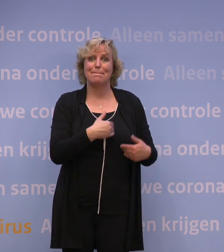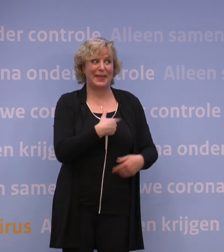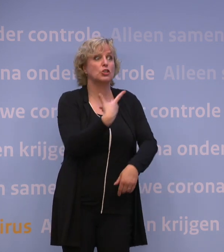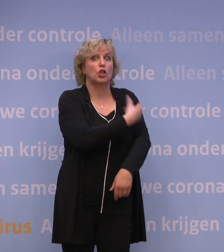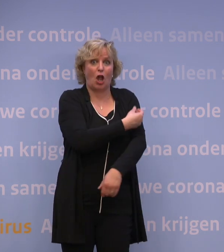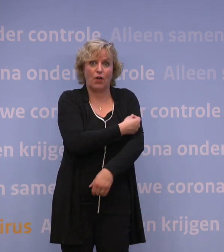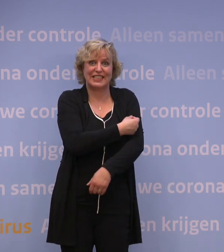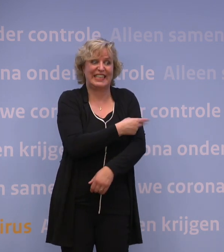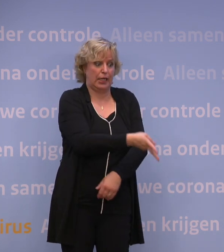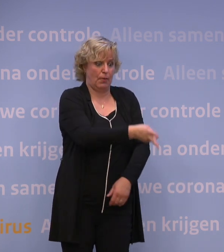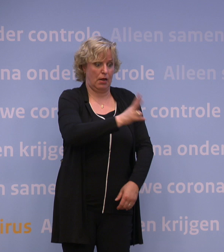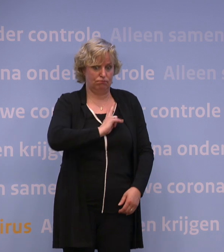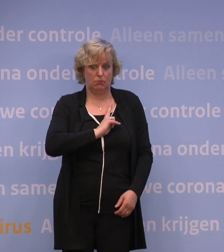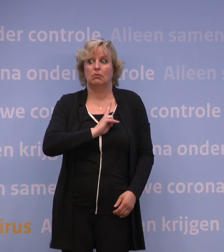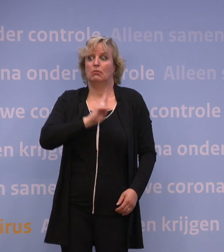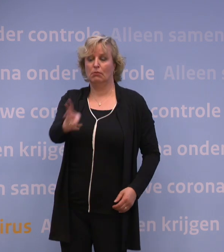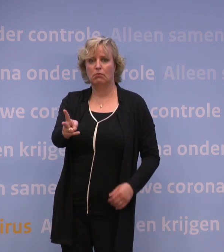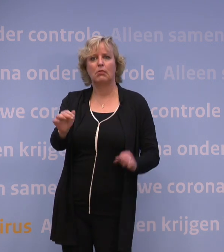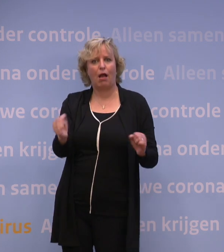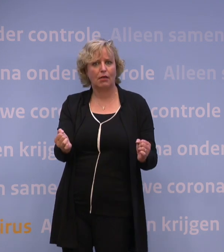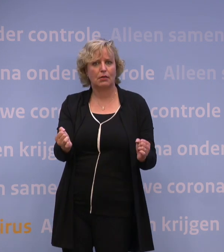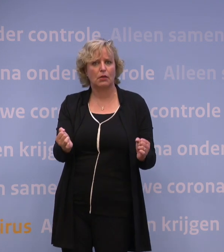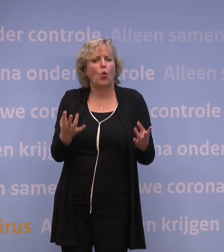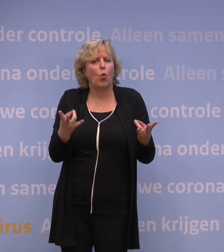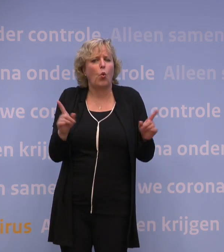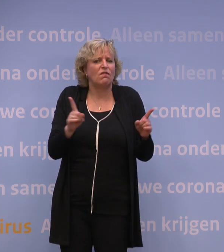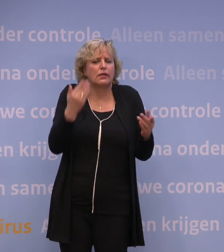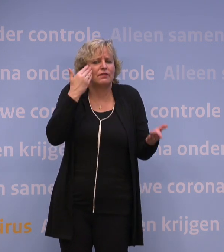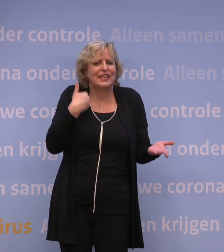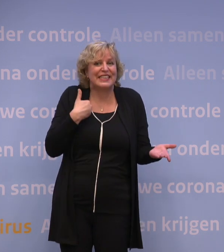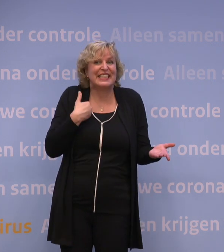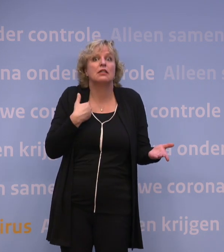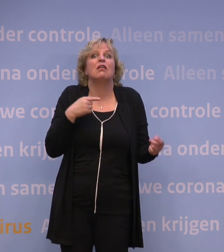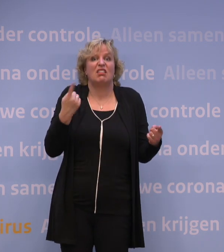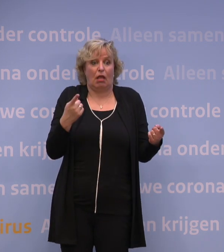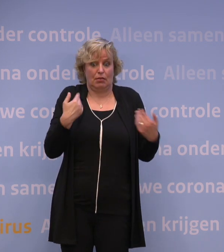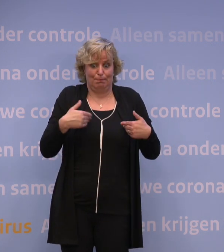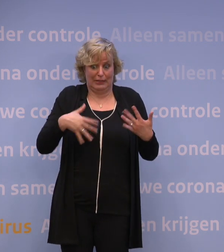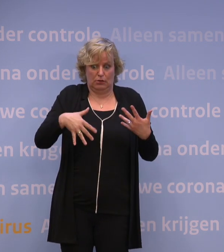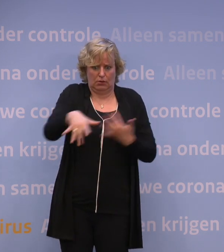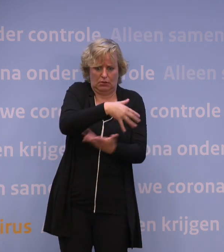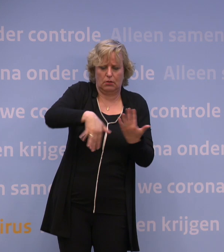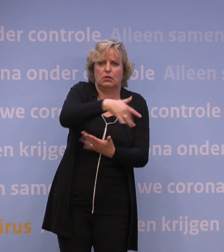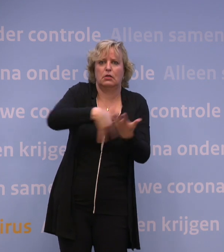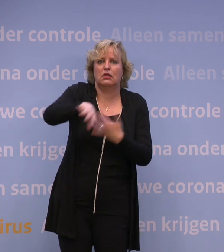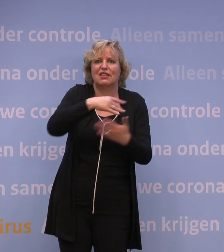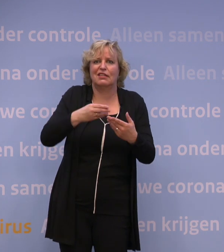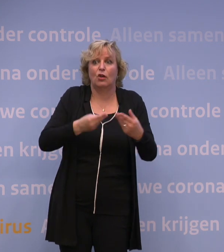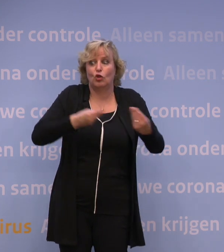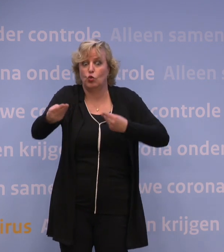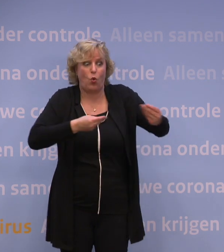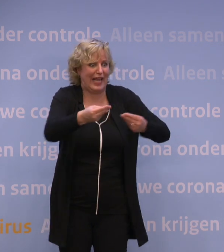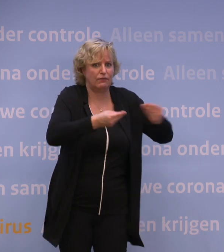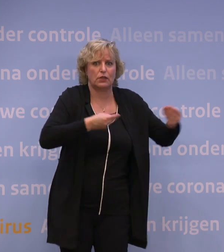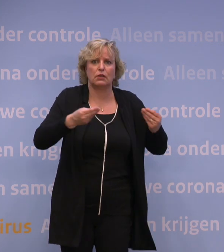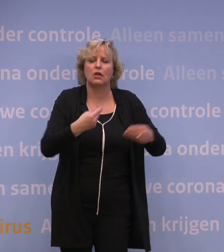dragen ze dan nog steeds wel bij in de verspreiding. We weten niet in welke mate dat is. Maar als die mensen allemaal weer door elkaar gaan bewegen en allemaal weer toch dat virus aan elkaar gaan overdragen,